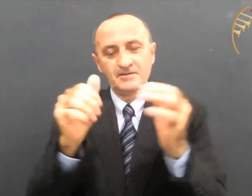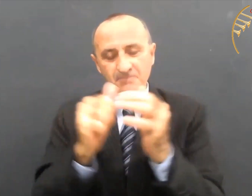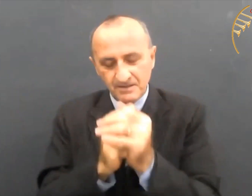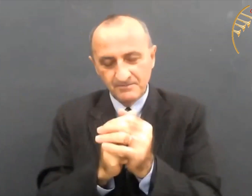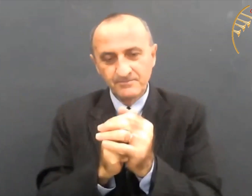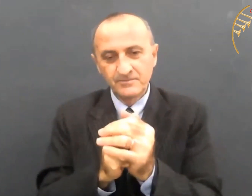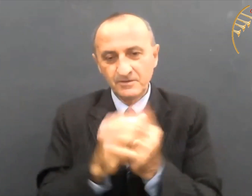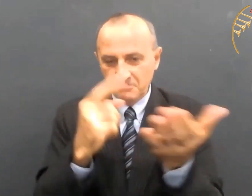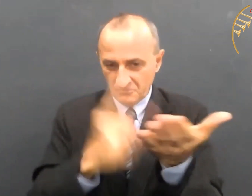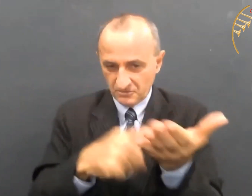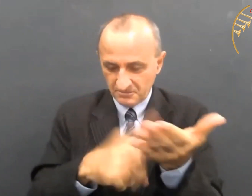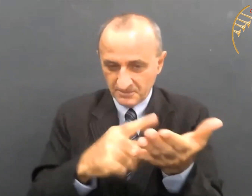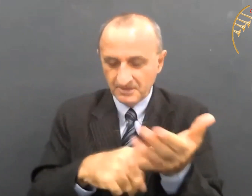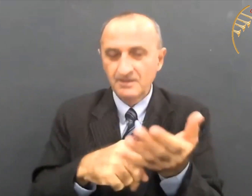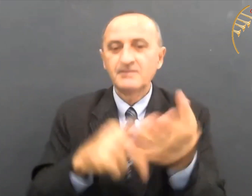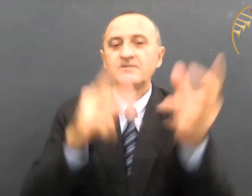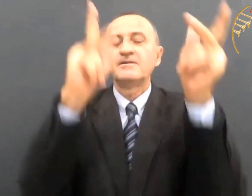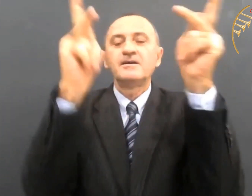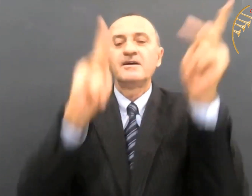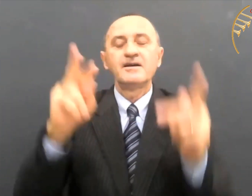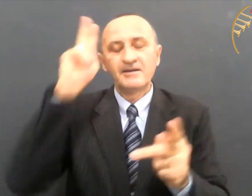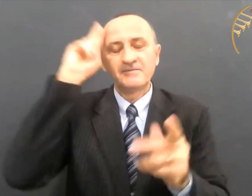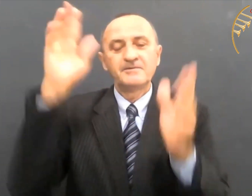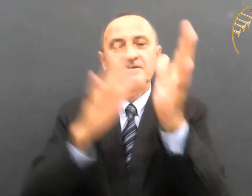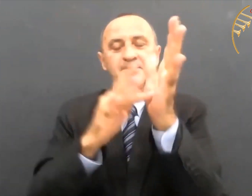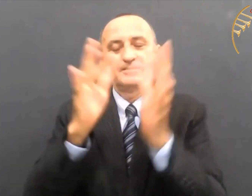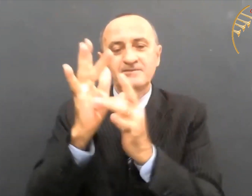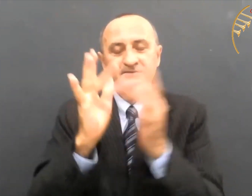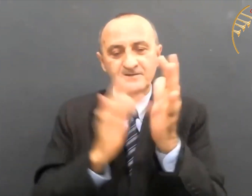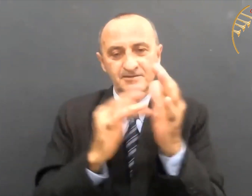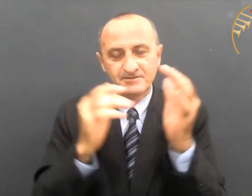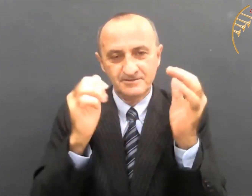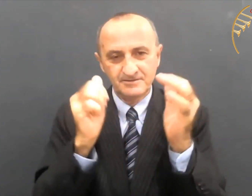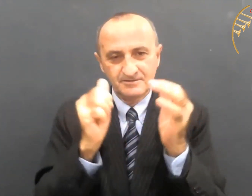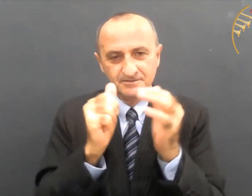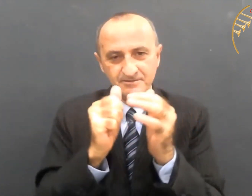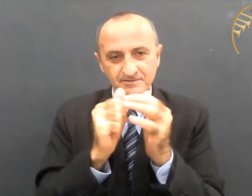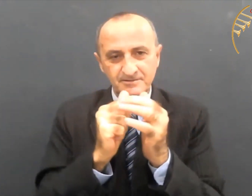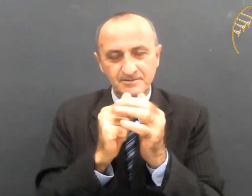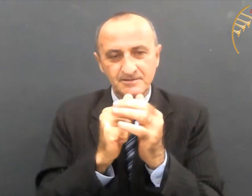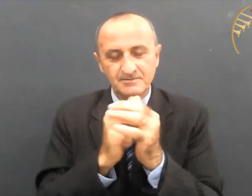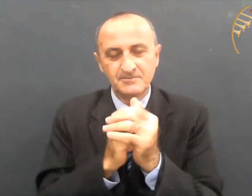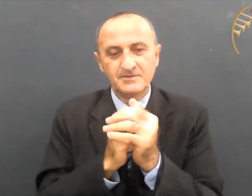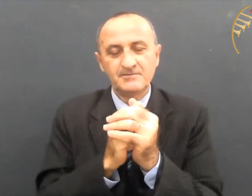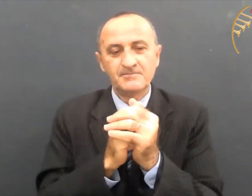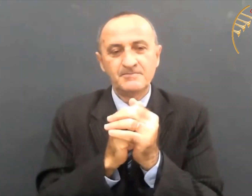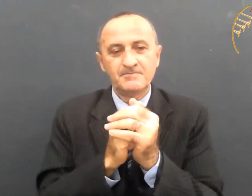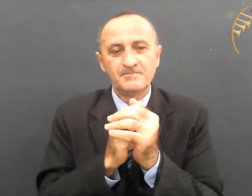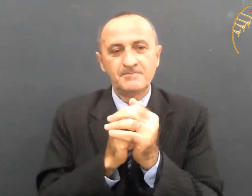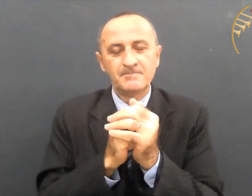do exterior. Amém? Combinado? Então, a paz do Senhor Jesus a todos. Amém.